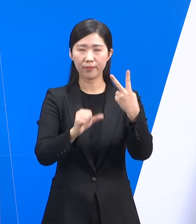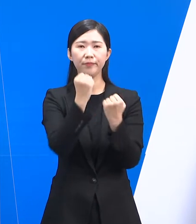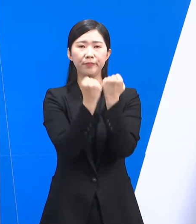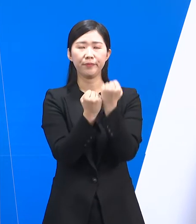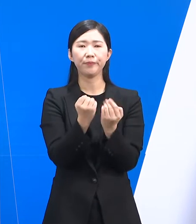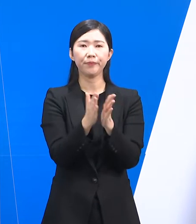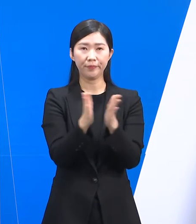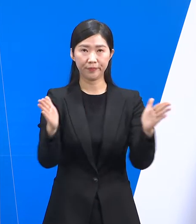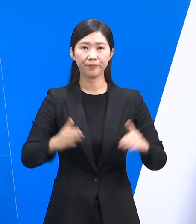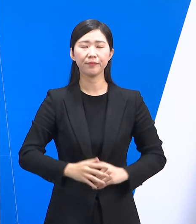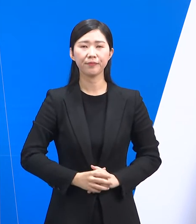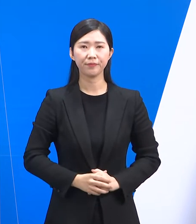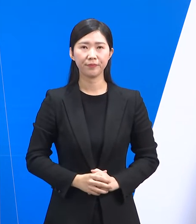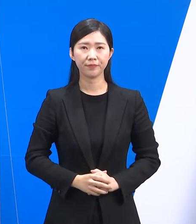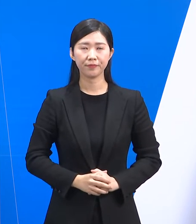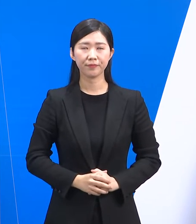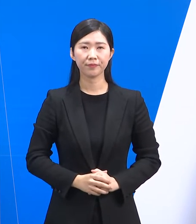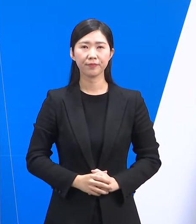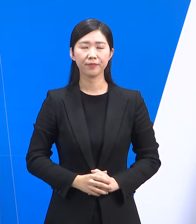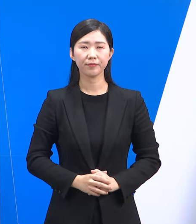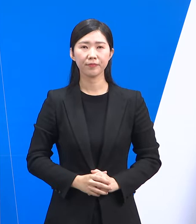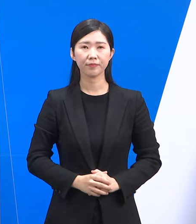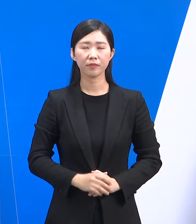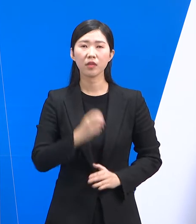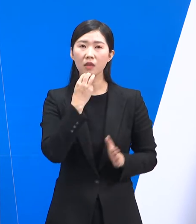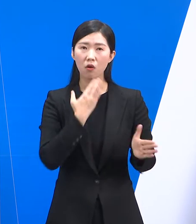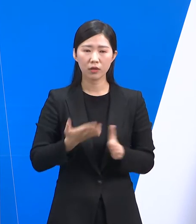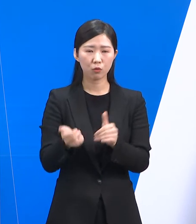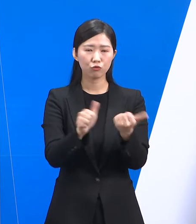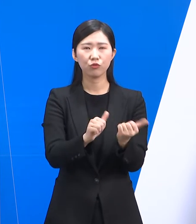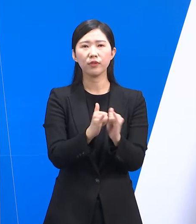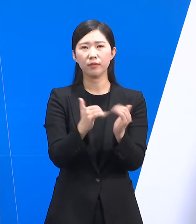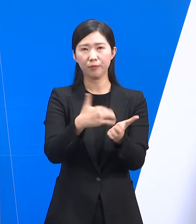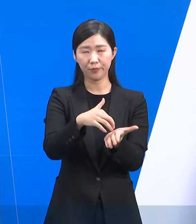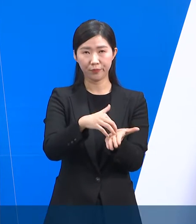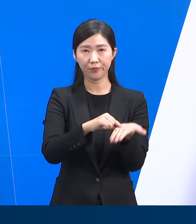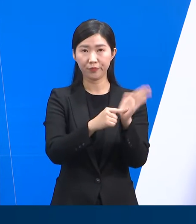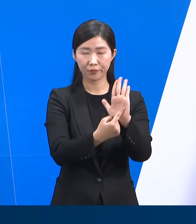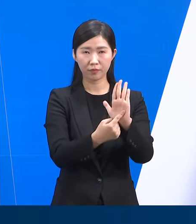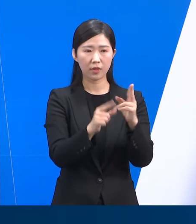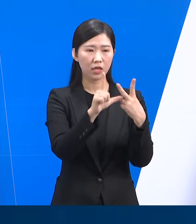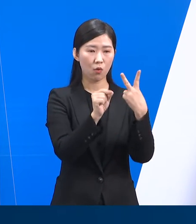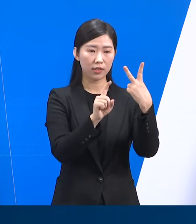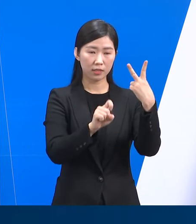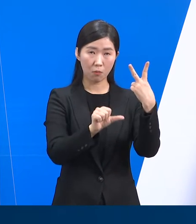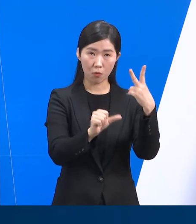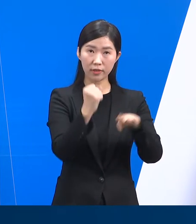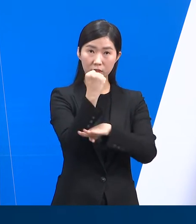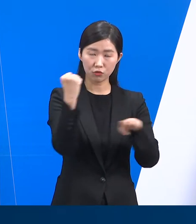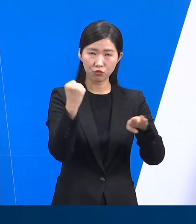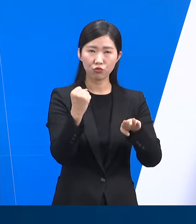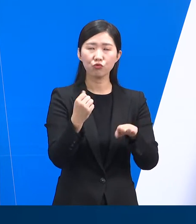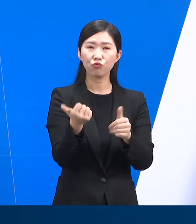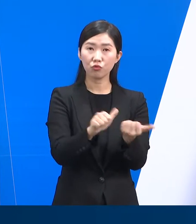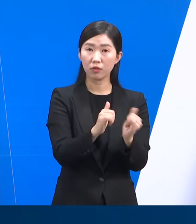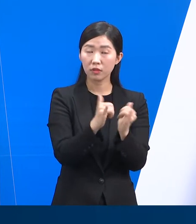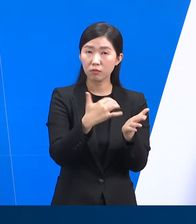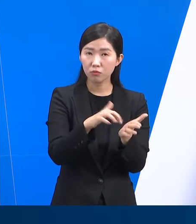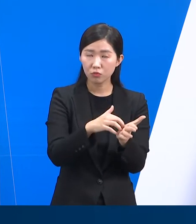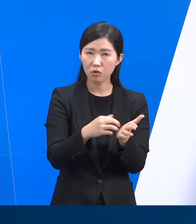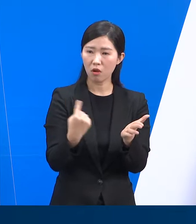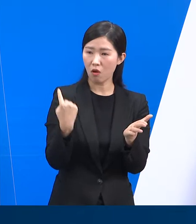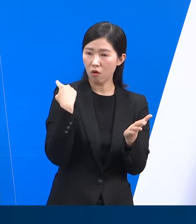기자회견을 시작하겠습니다. 먼저 경기도 사망자 현황입니다. 2월 15일 0시 기준 경기도 사망자 수는